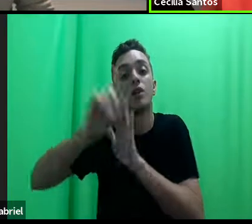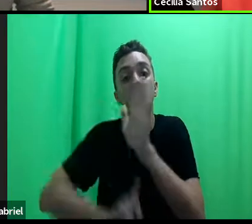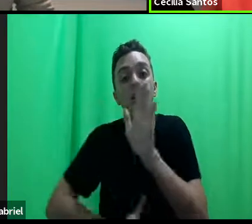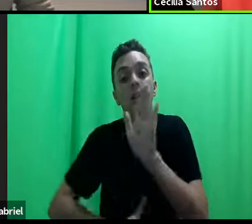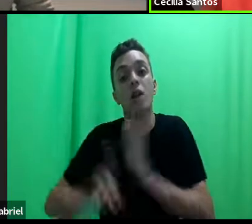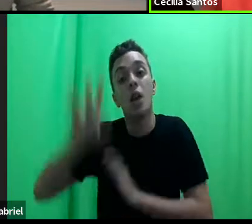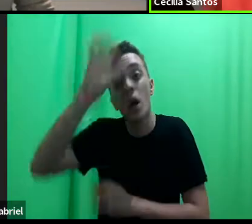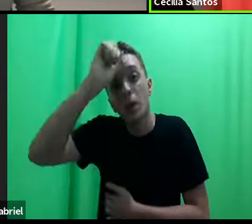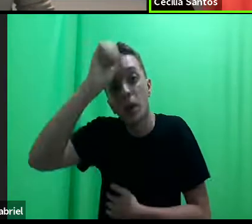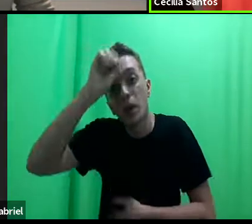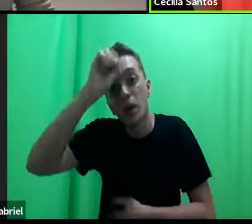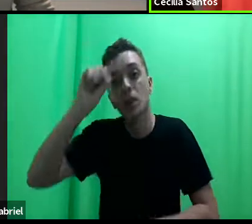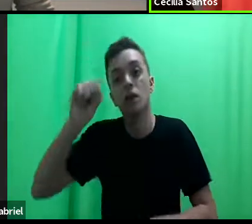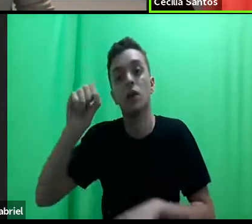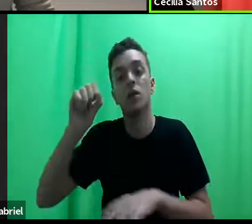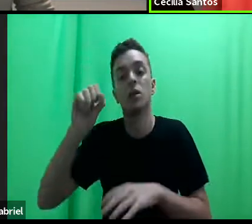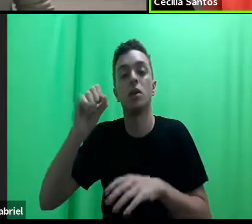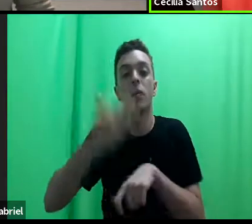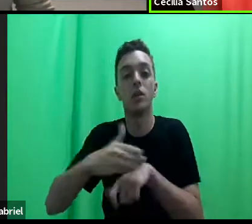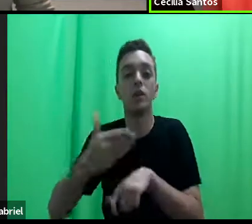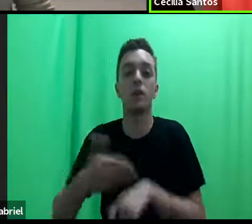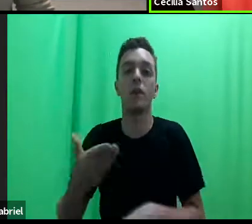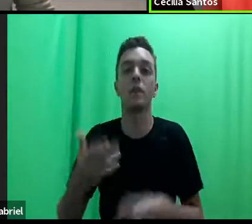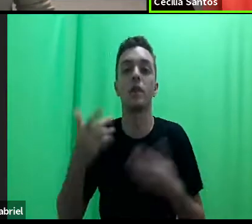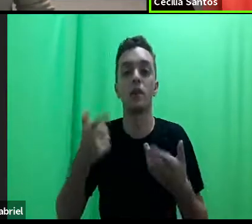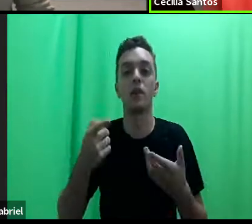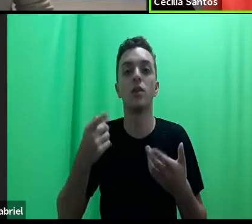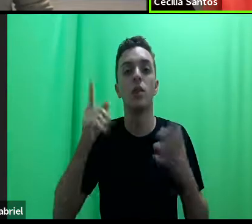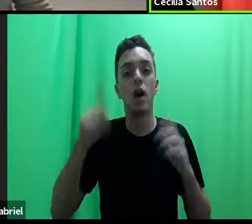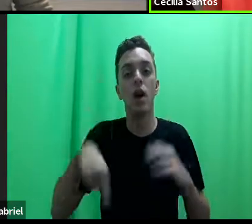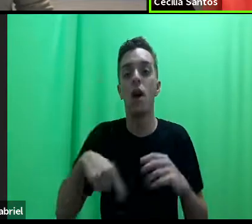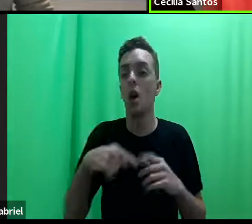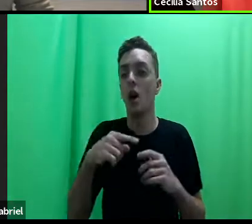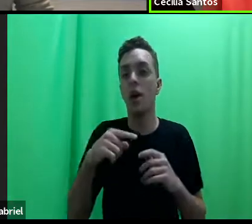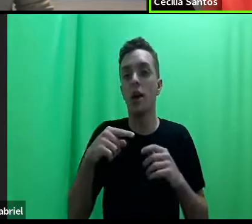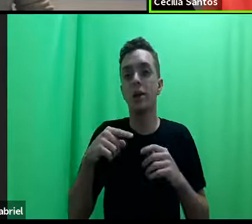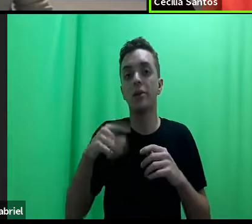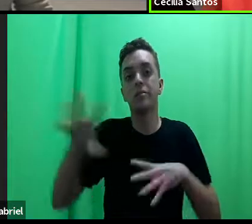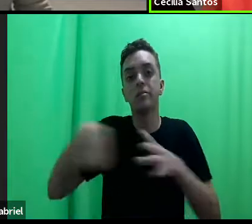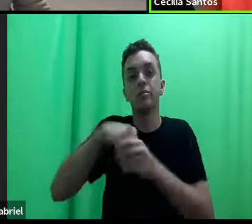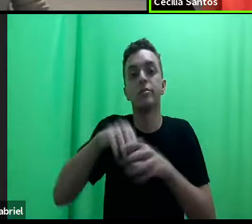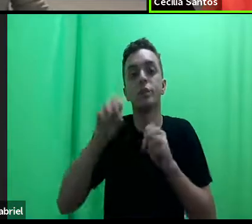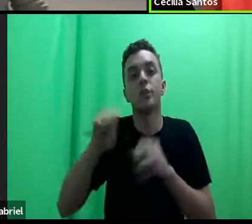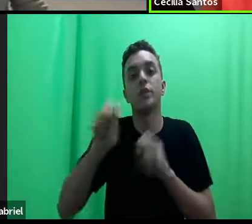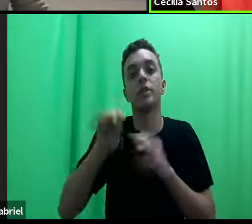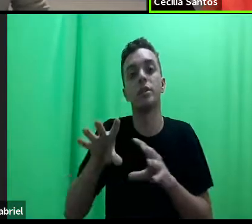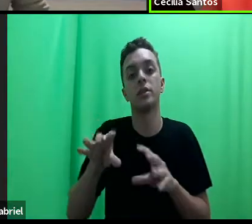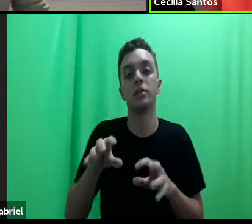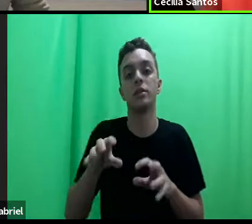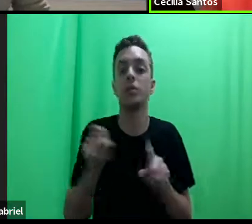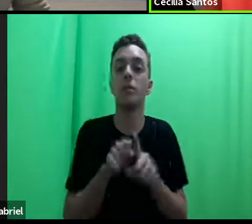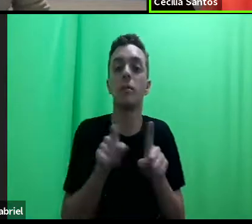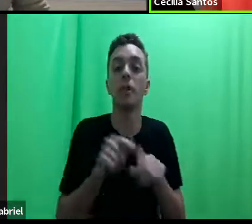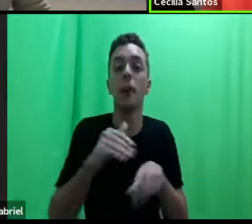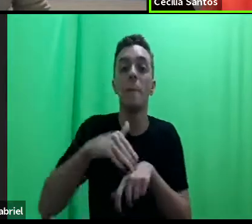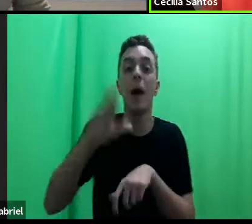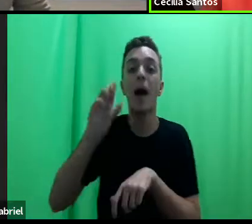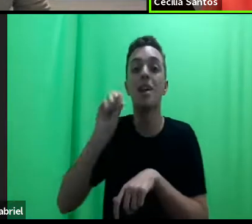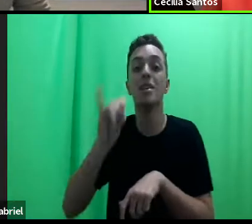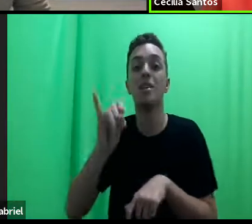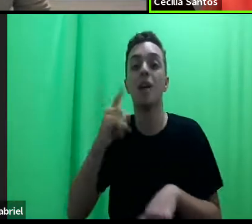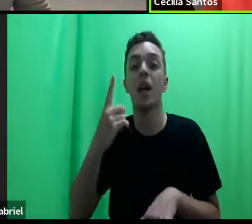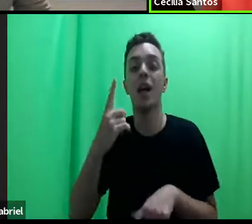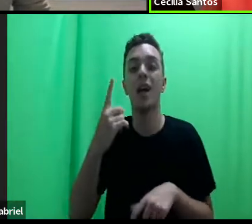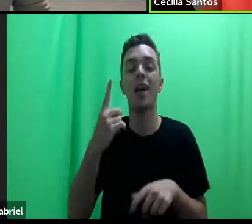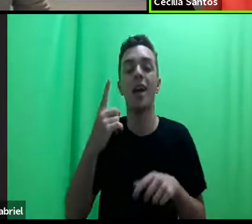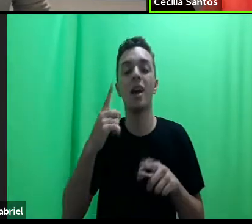aprenderem e praticarem, e isso é parte do ensino. Inclusive, mais ainda, se for uma disciplina.